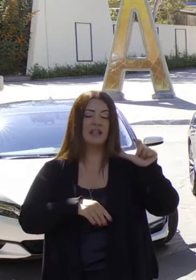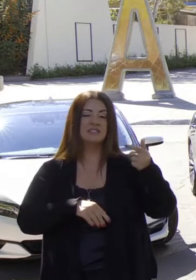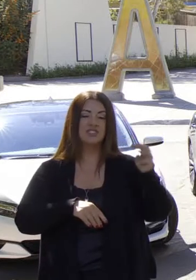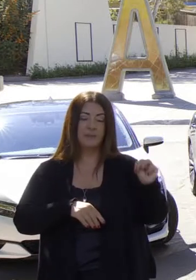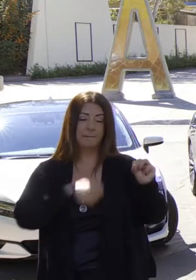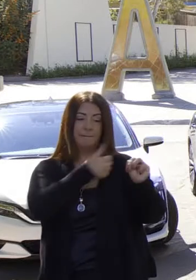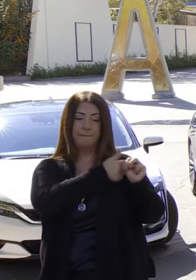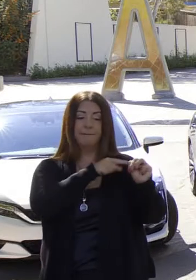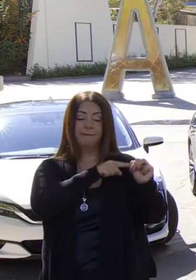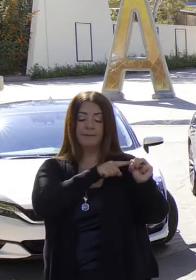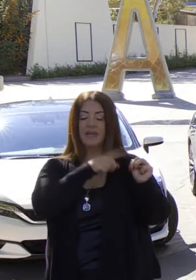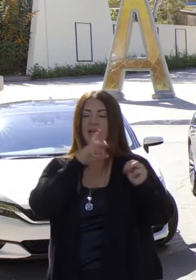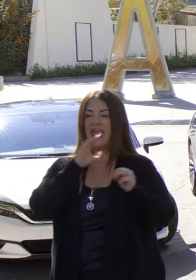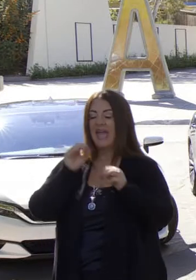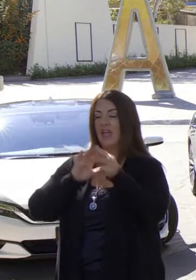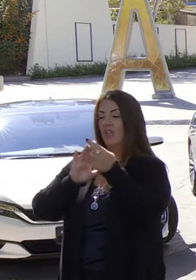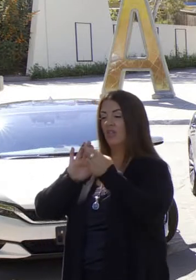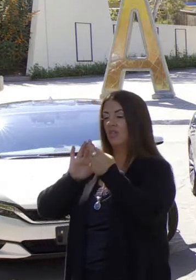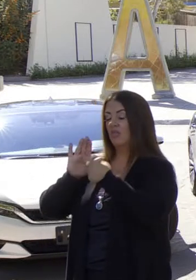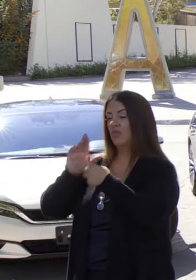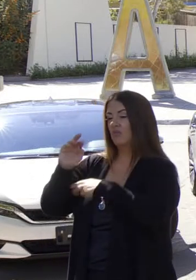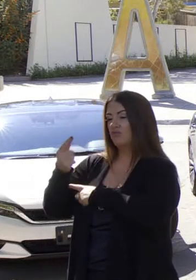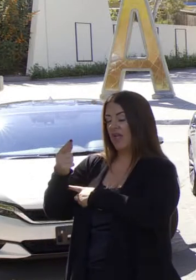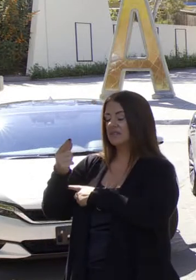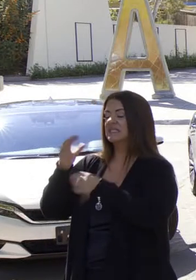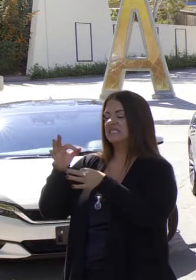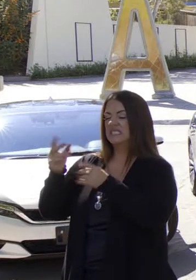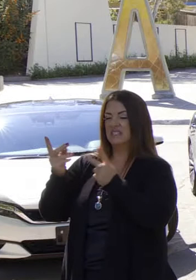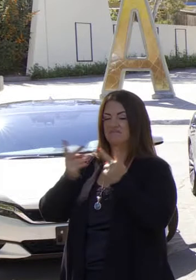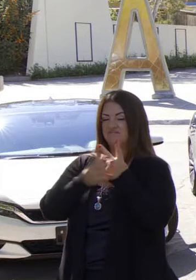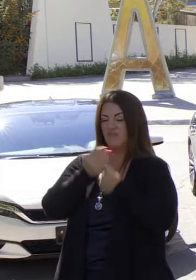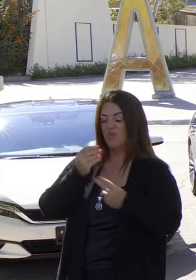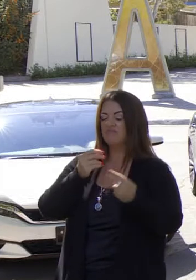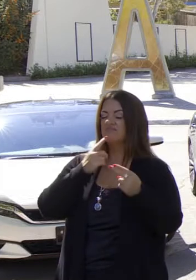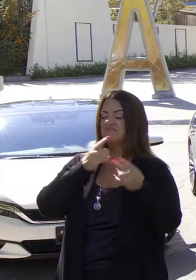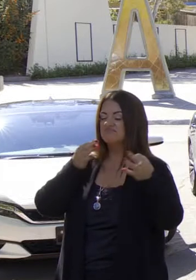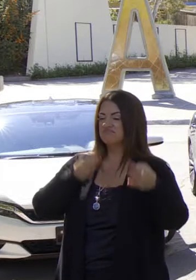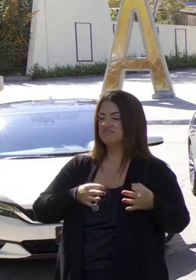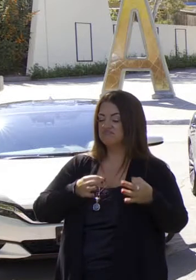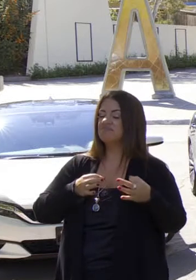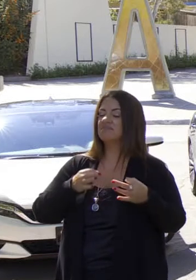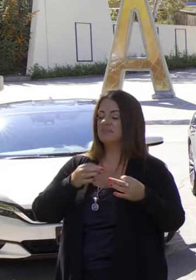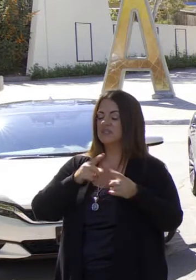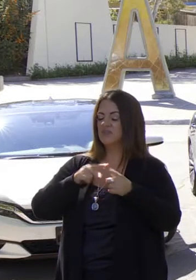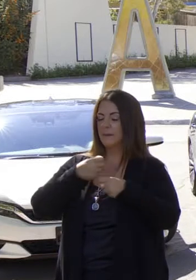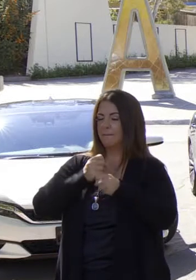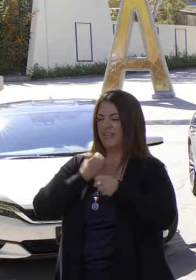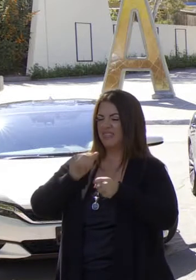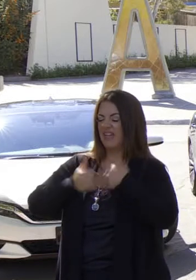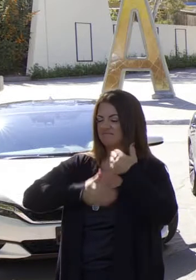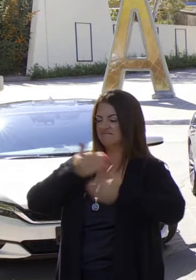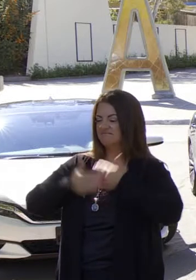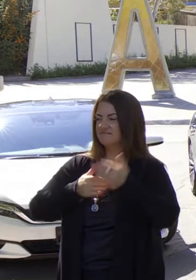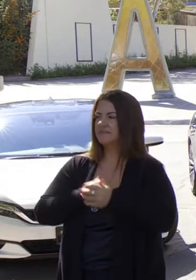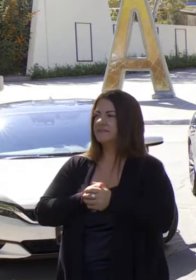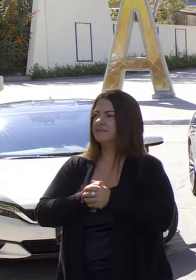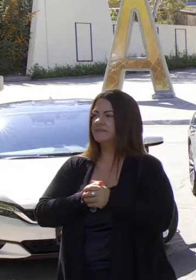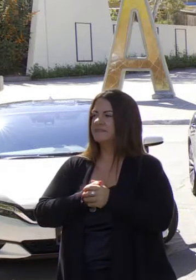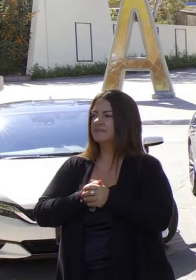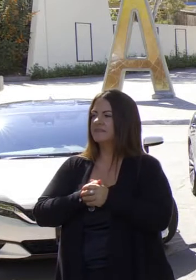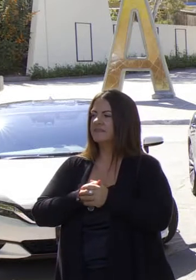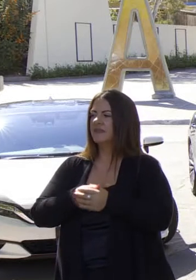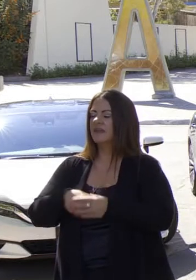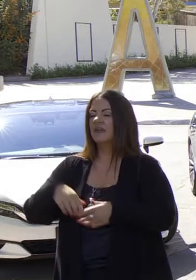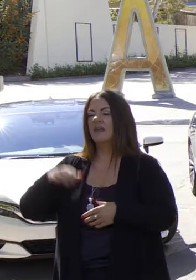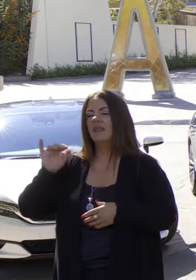Cal Jam, de una forma reglamentaria. Pero sería negligente si no mencionara, porque está operado a mi derecha, la